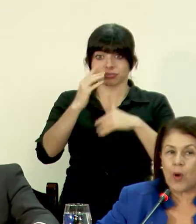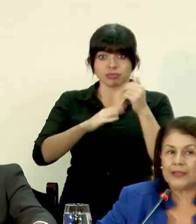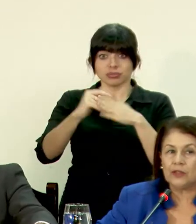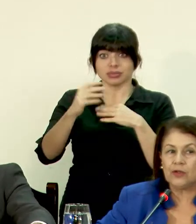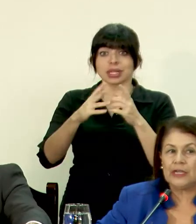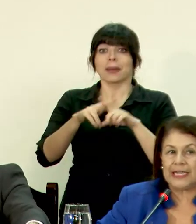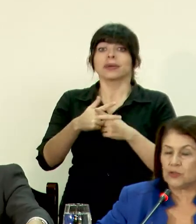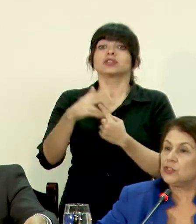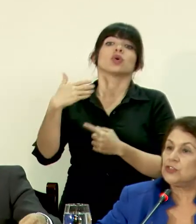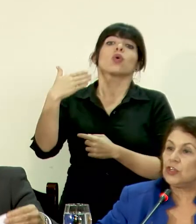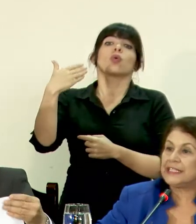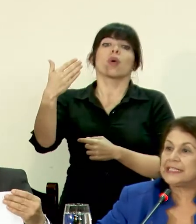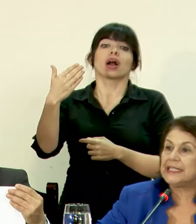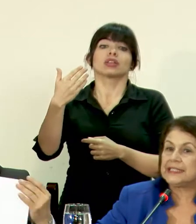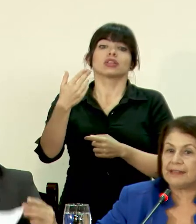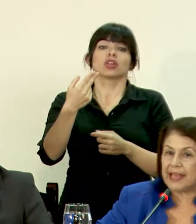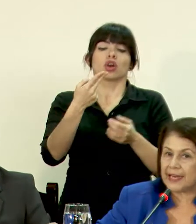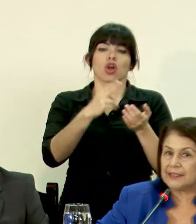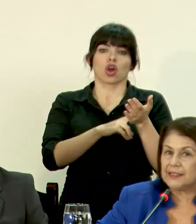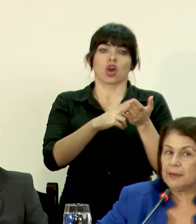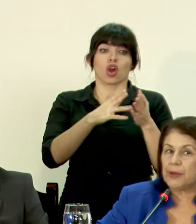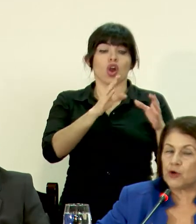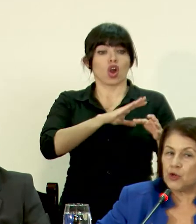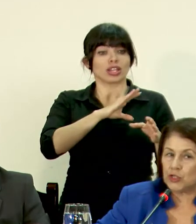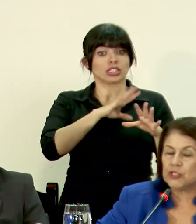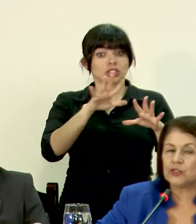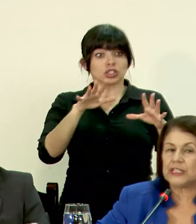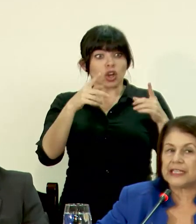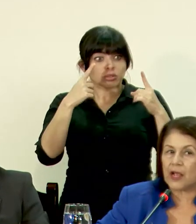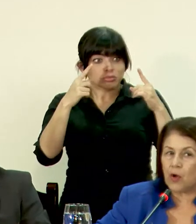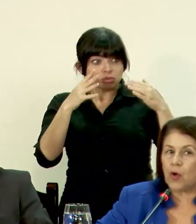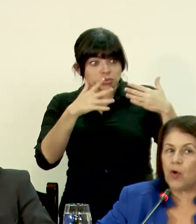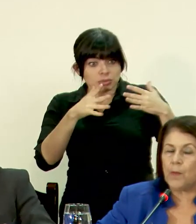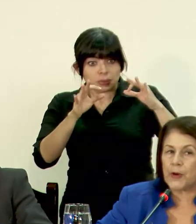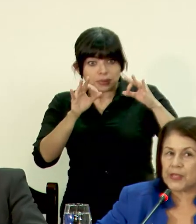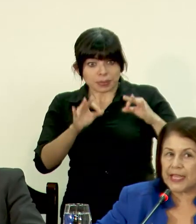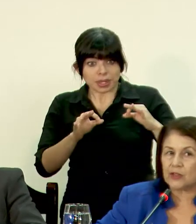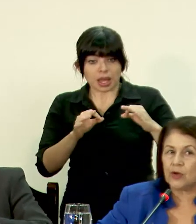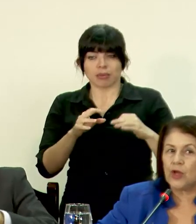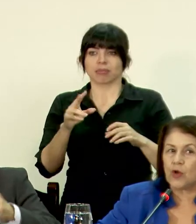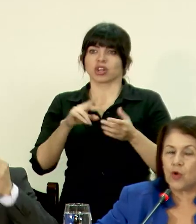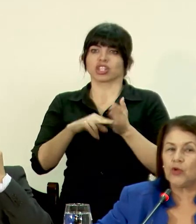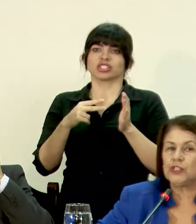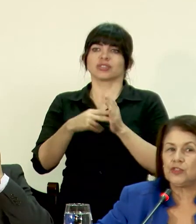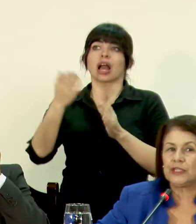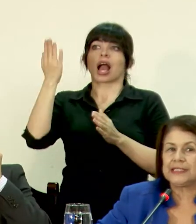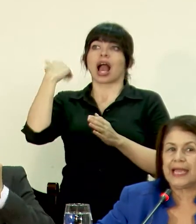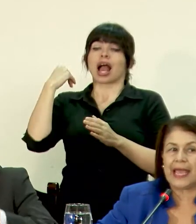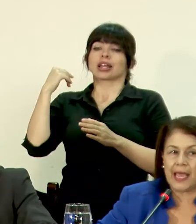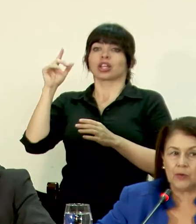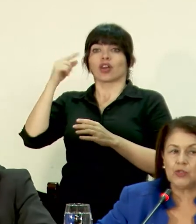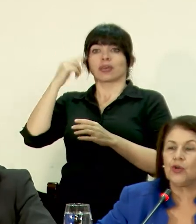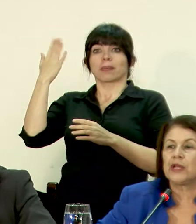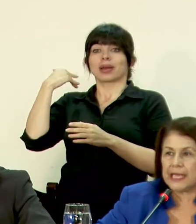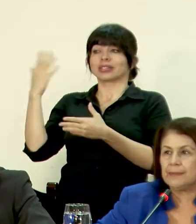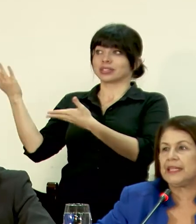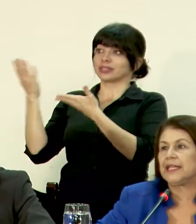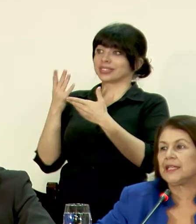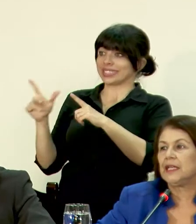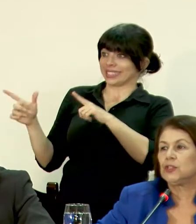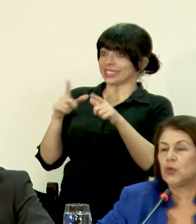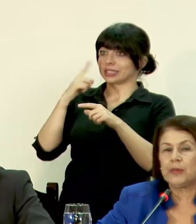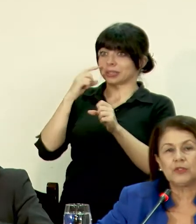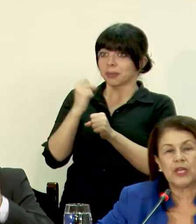cuando las condiciones se dieran, pero no se nos entregó un proyecto con condiciones de ejecución